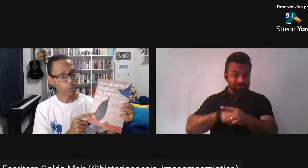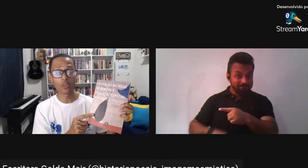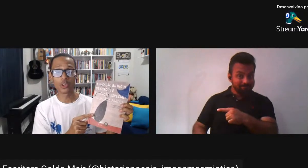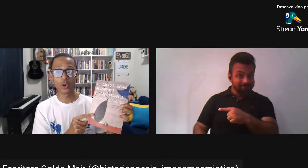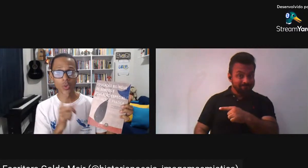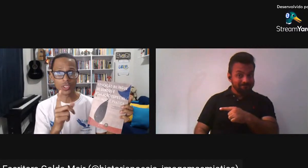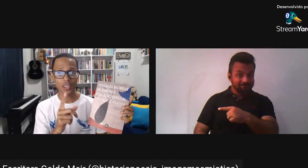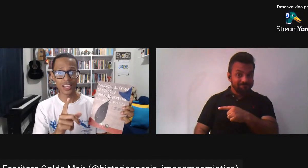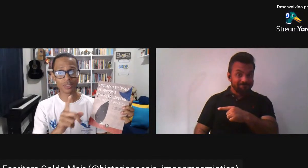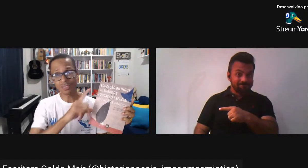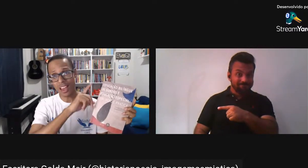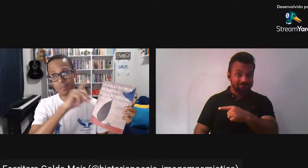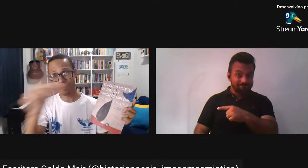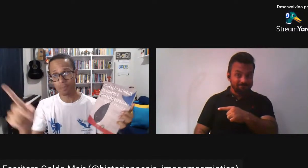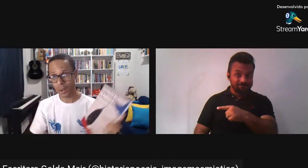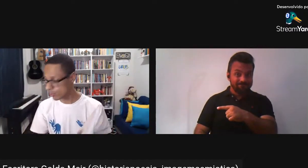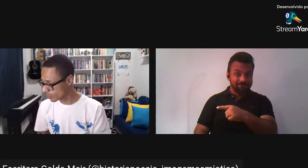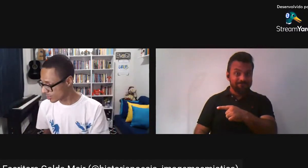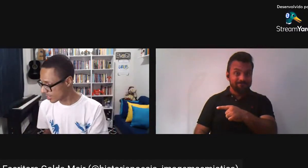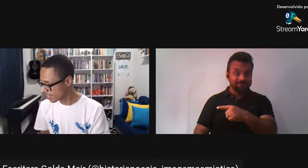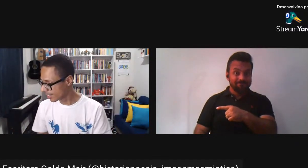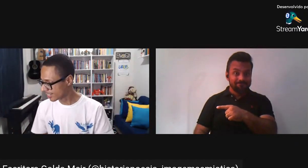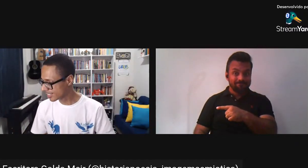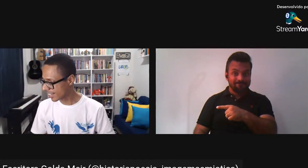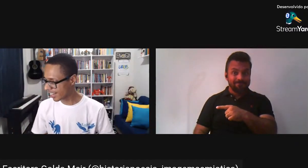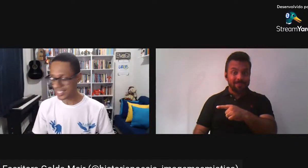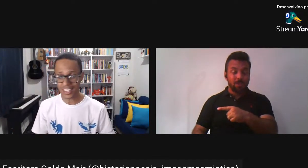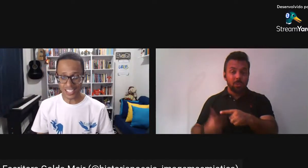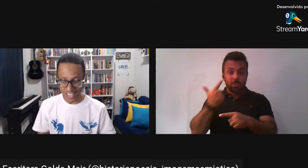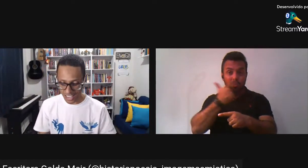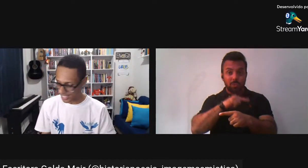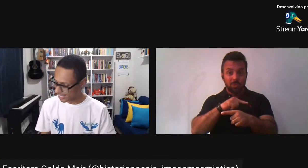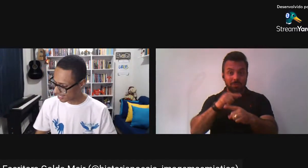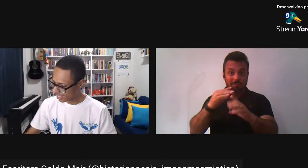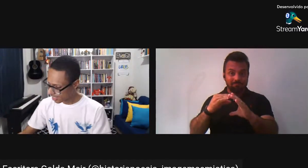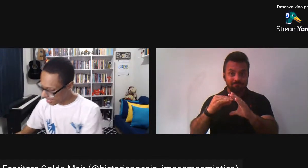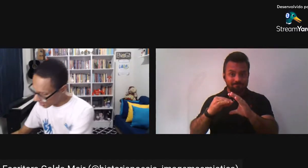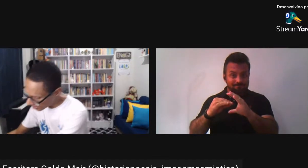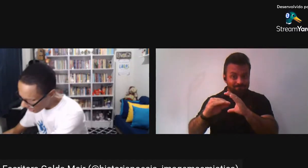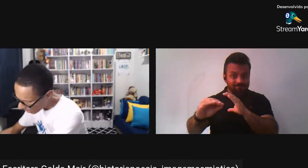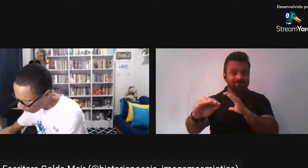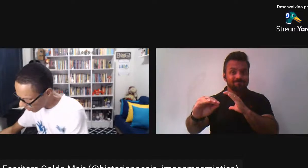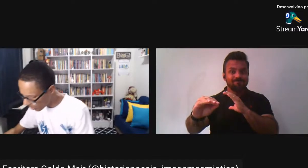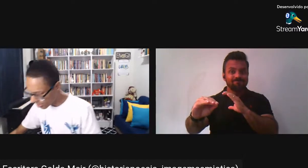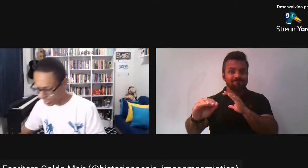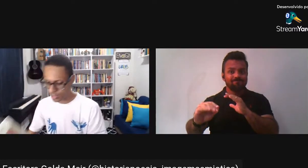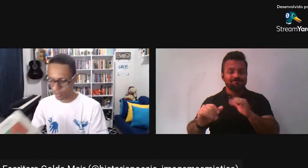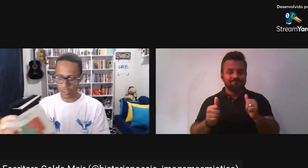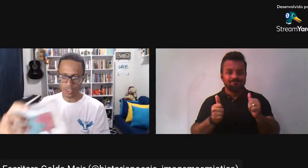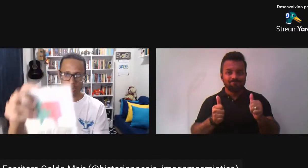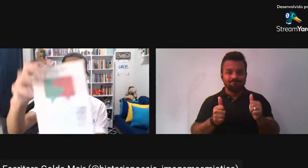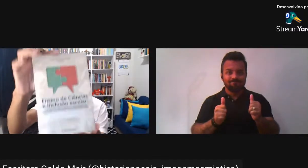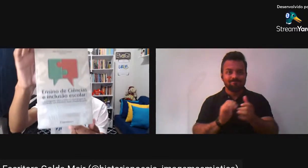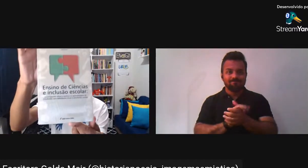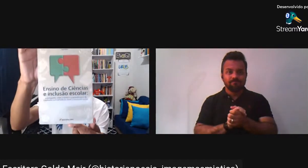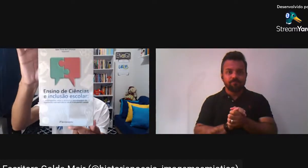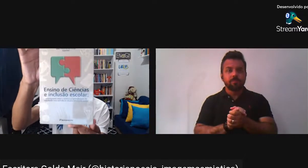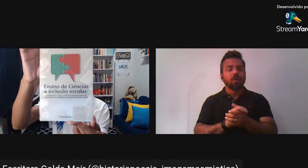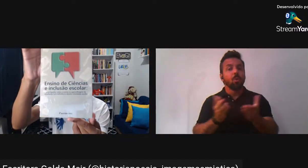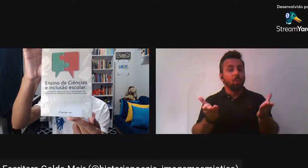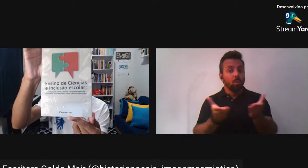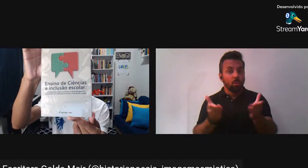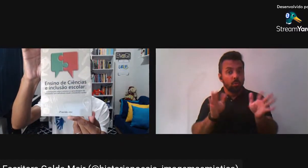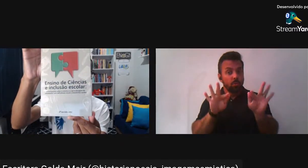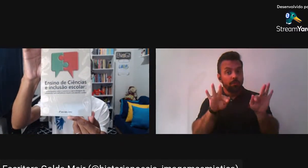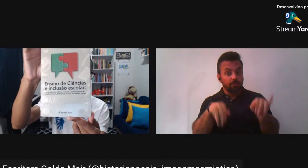O professor Luiz Renato Vai enviar Para você Da casa dele E este daqui No finalzinho Nós vamos fazer o sorteio